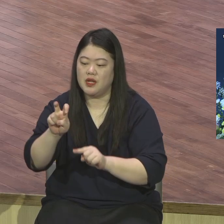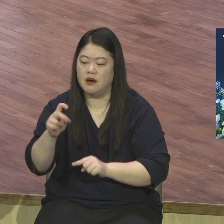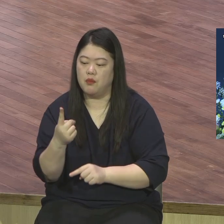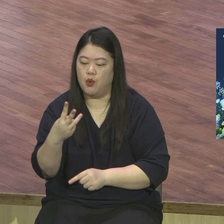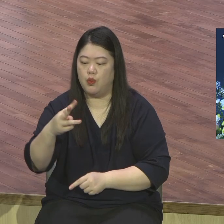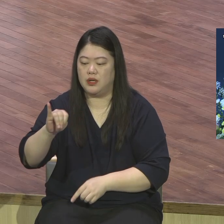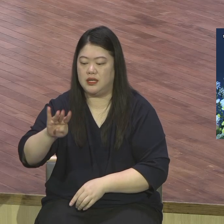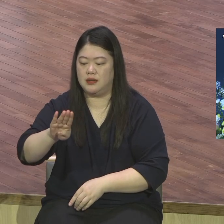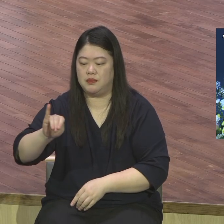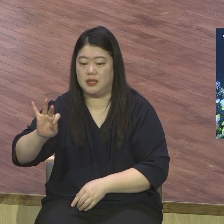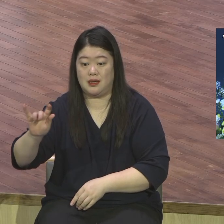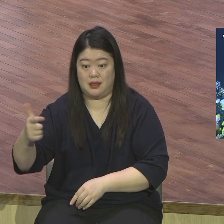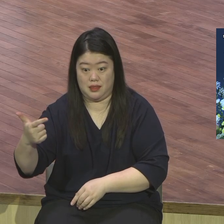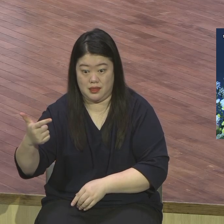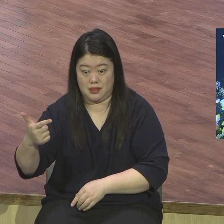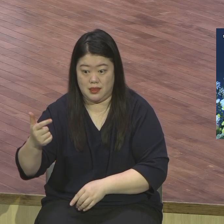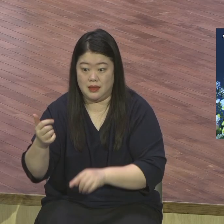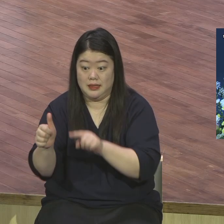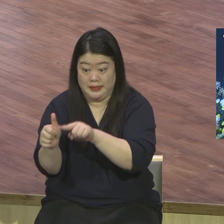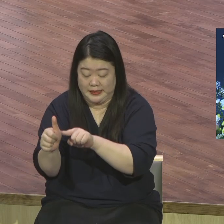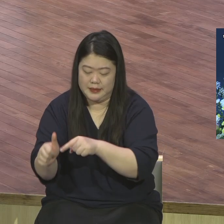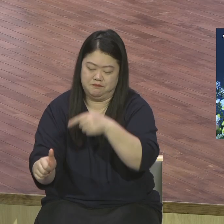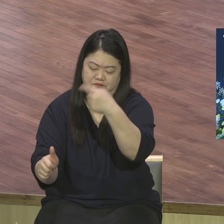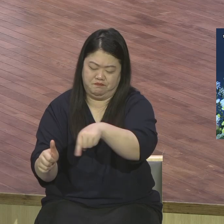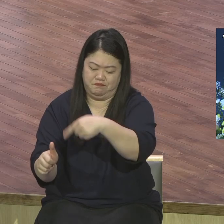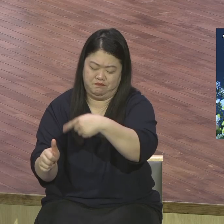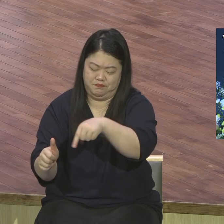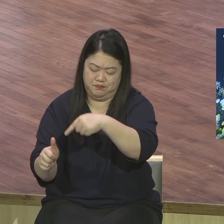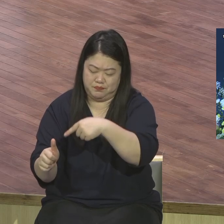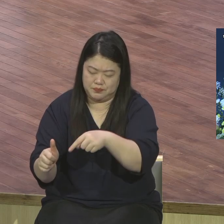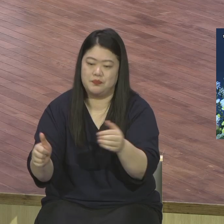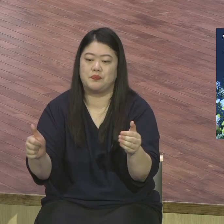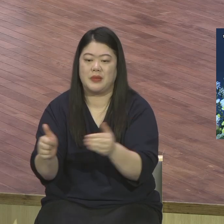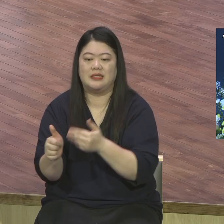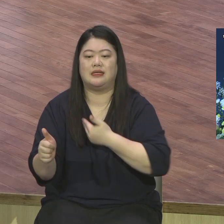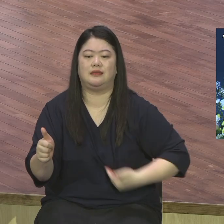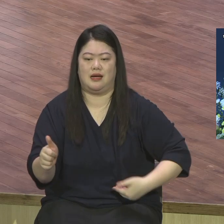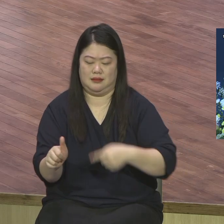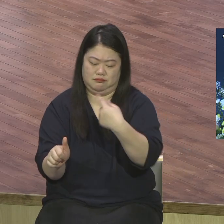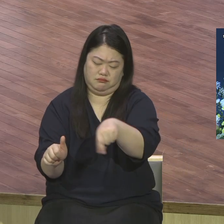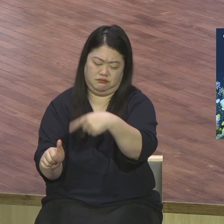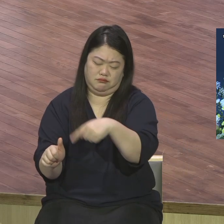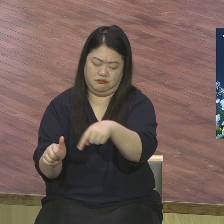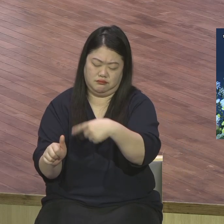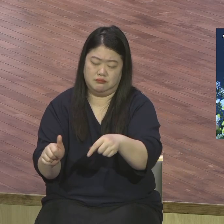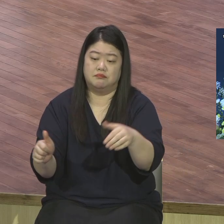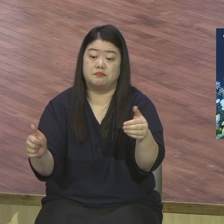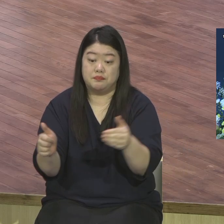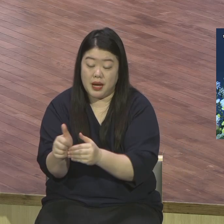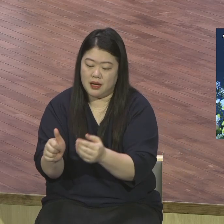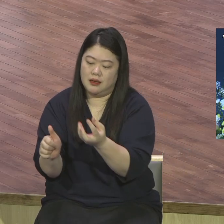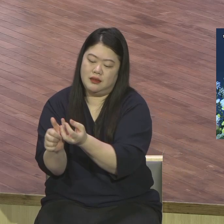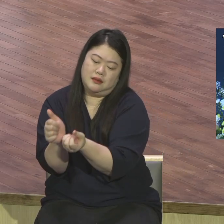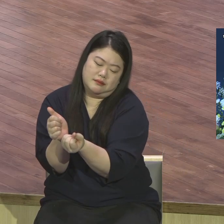제자훈련을 지켰습니다 그리고 이 모레비안 운동을 통해서 수많은 성교사들이 파송되었어요